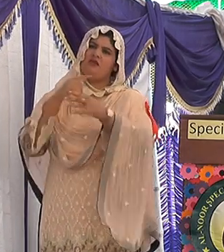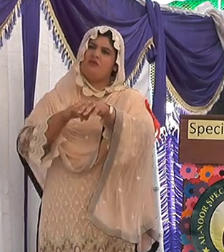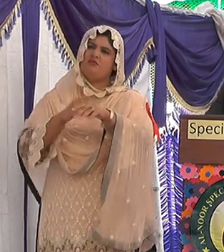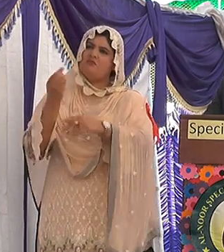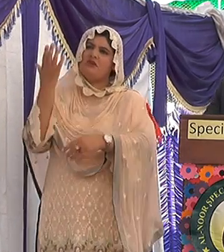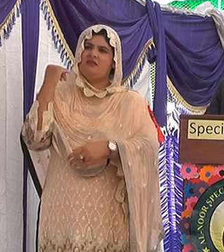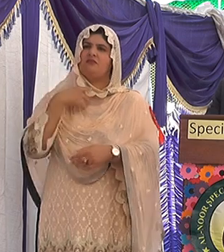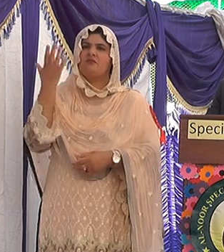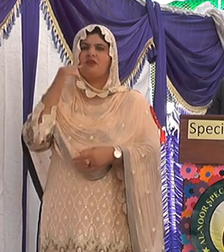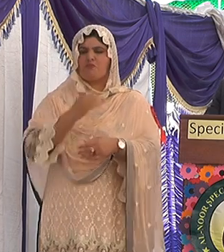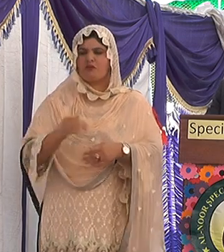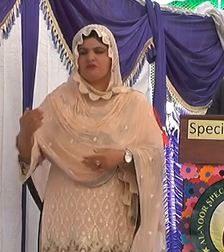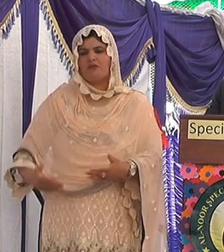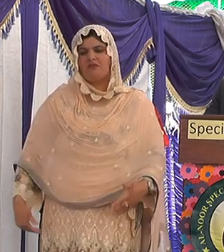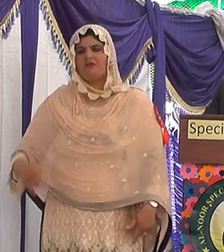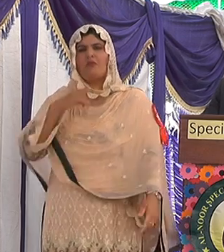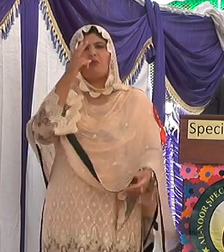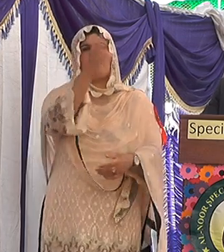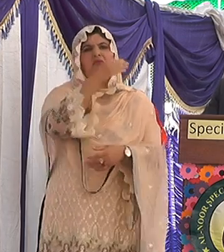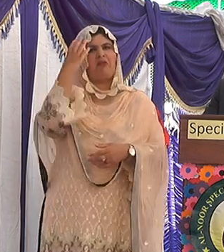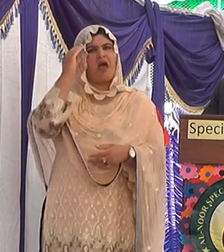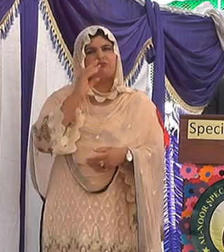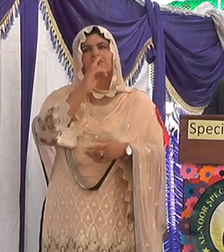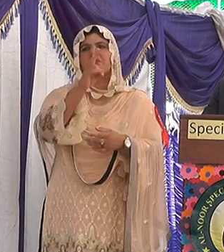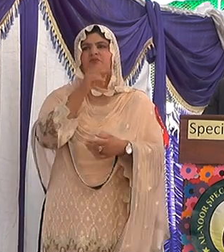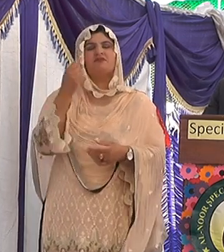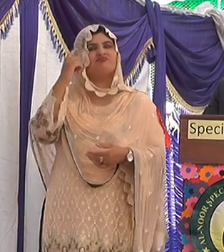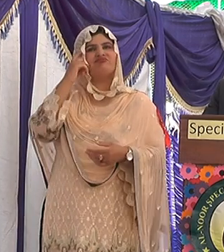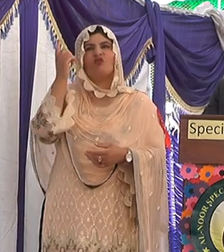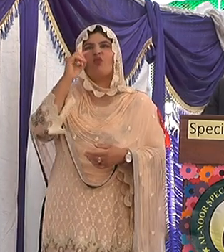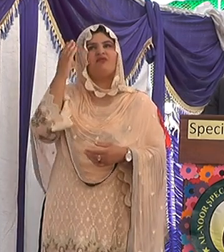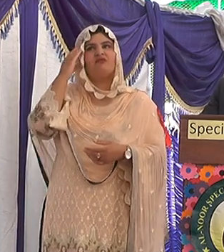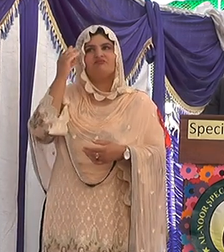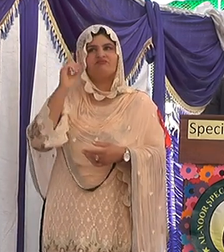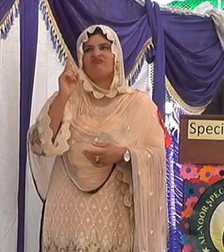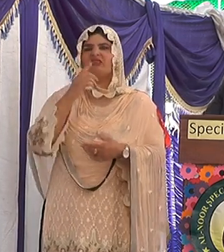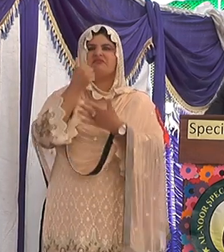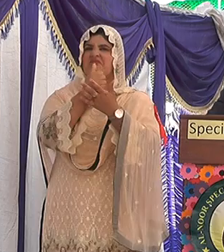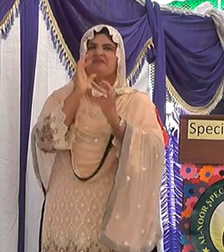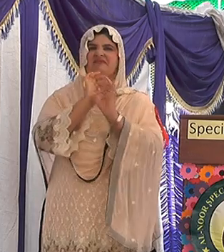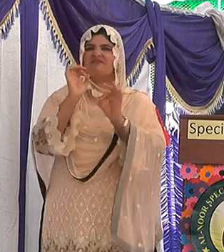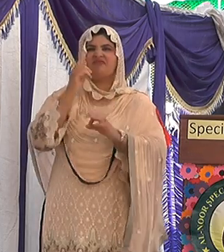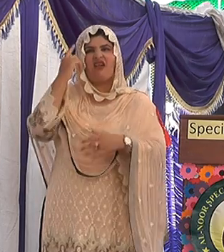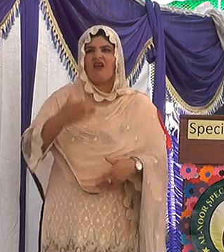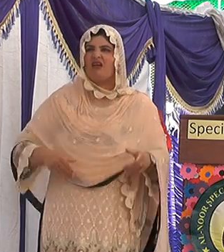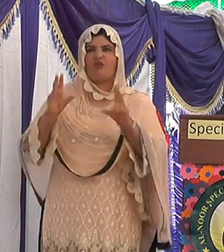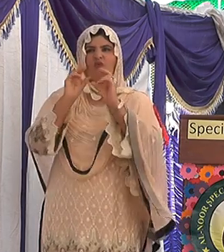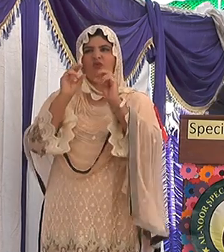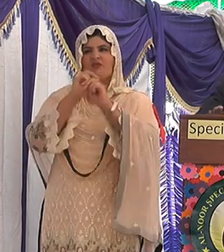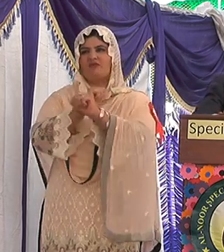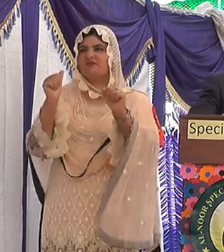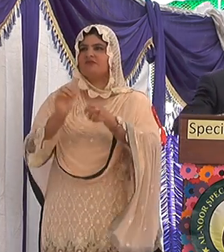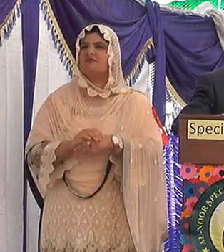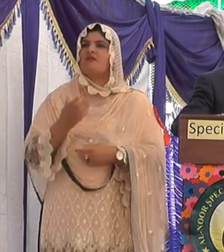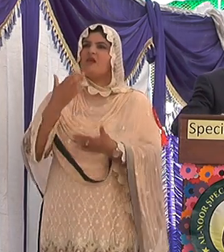ان بچوں کو ڈیسیبل کہا جاتا تھا پھر احساس ہوا کہ شاید یہ لفظ غیر موضوع اور نارواہ ہے پھر ان کے